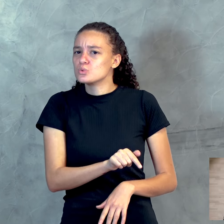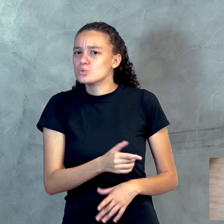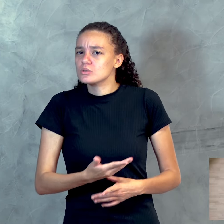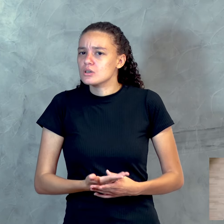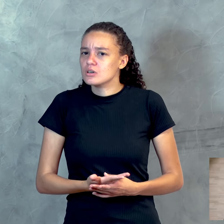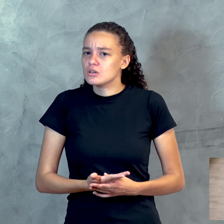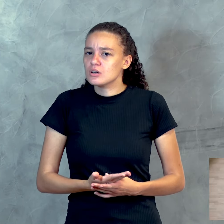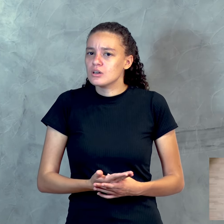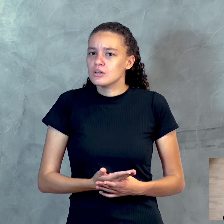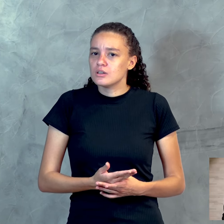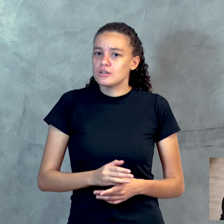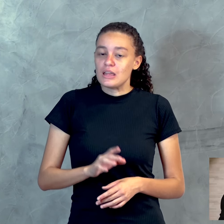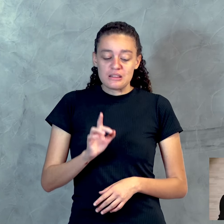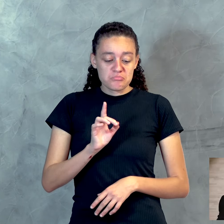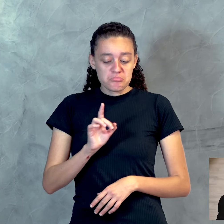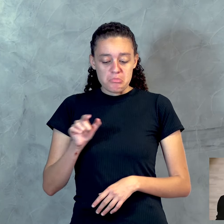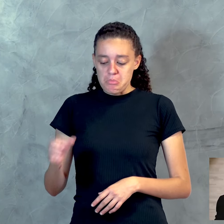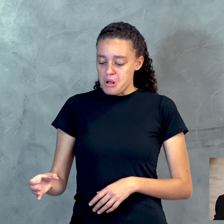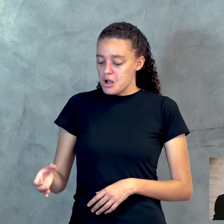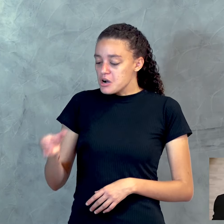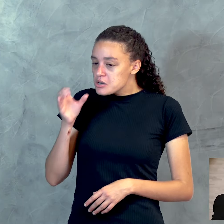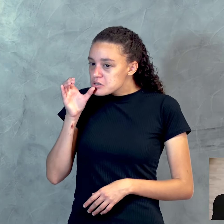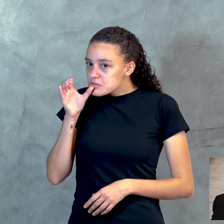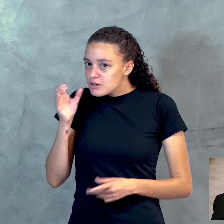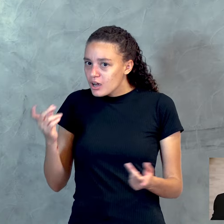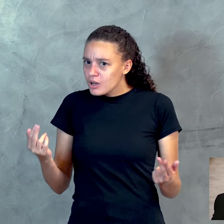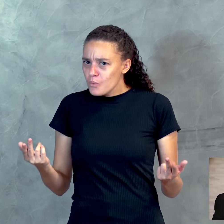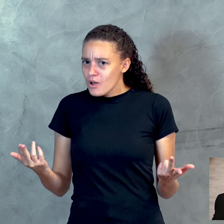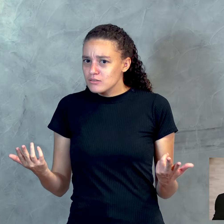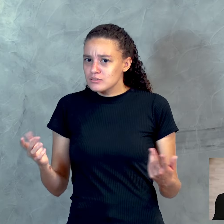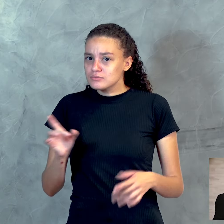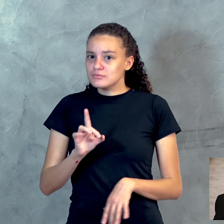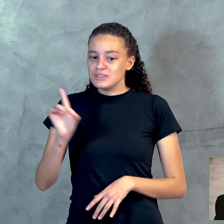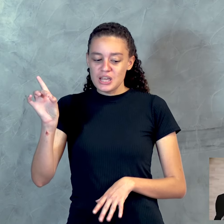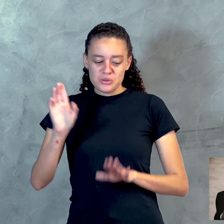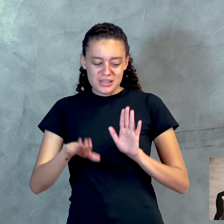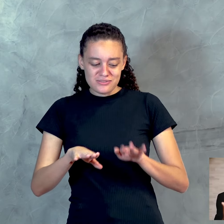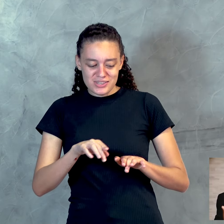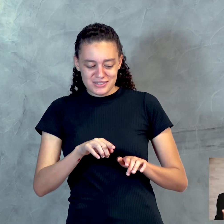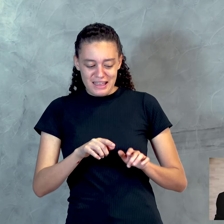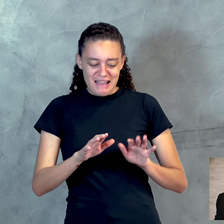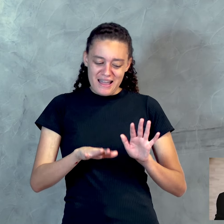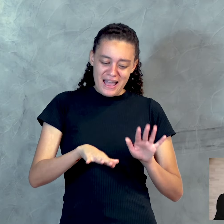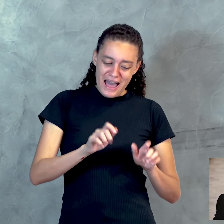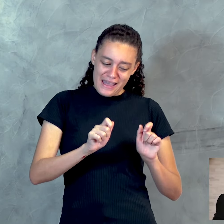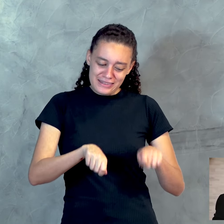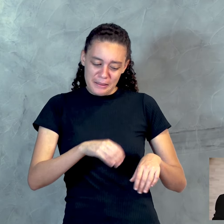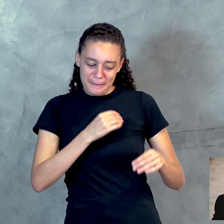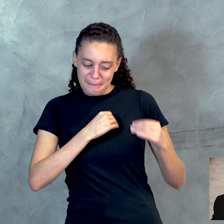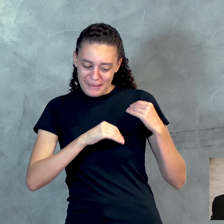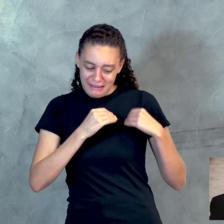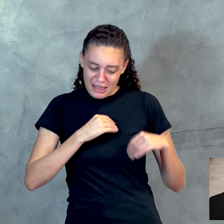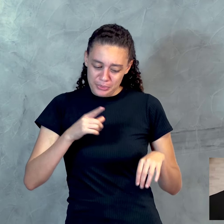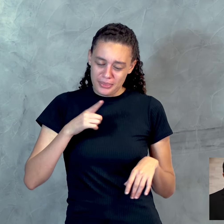Deus usaria alguém que ainda tem possibilidade de resquício de pecado?